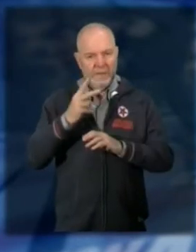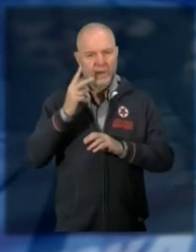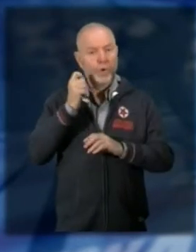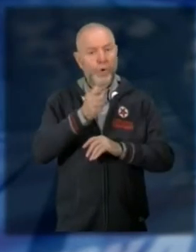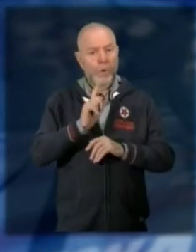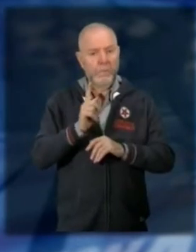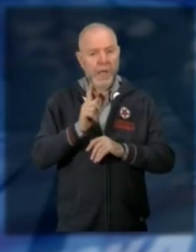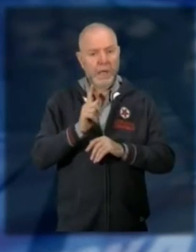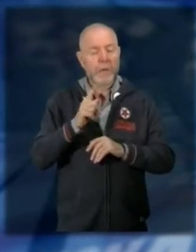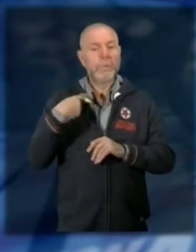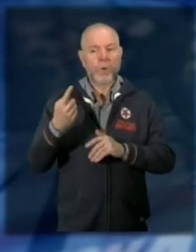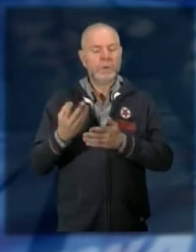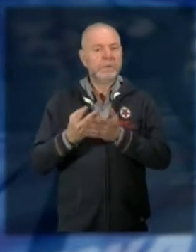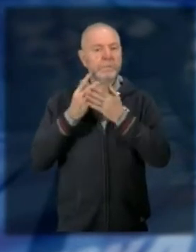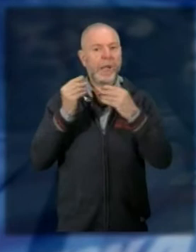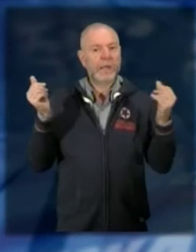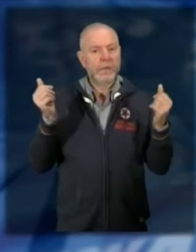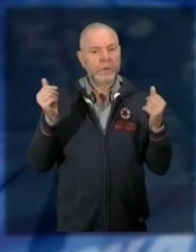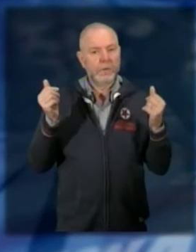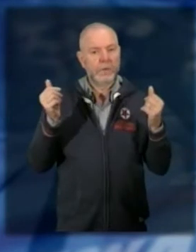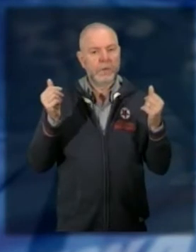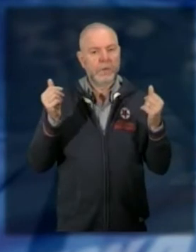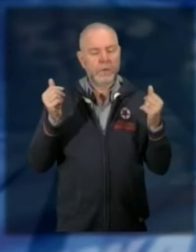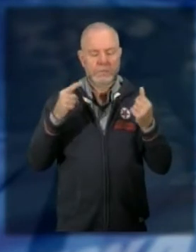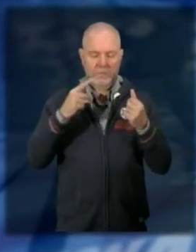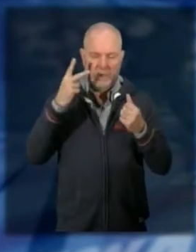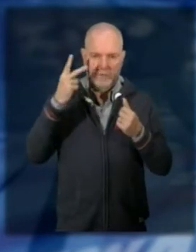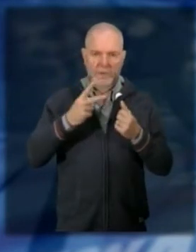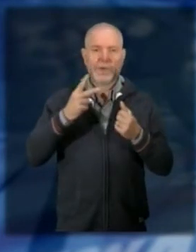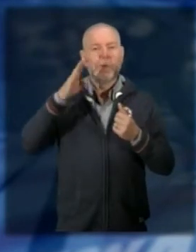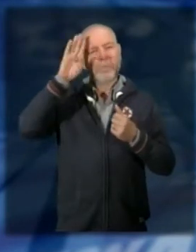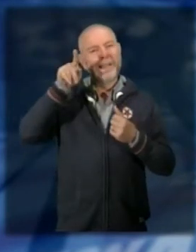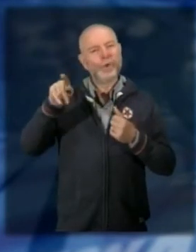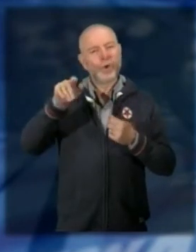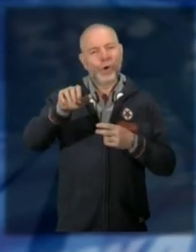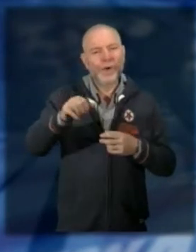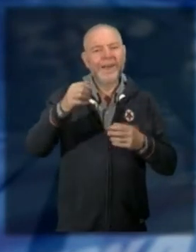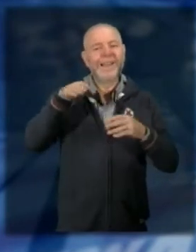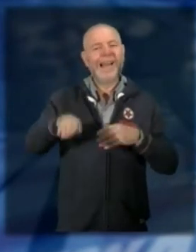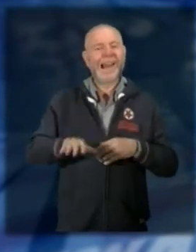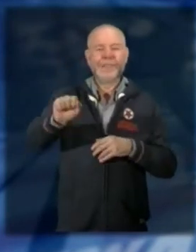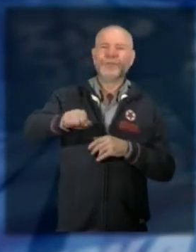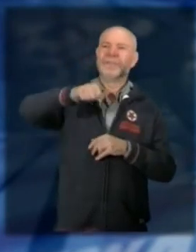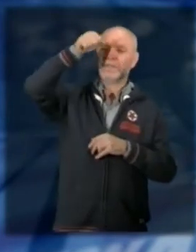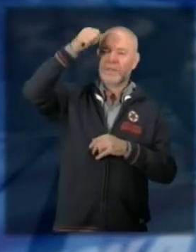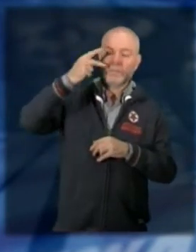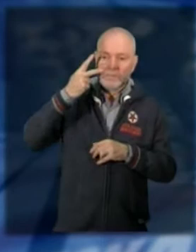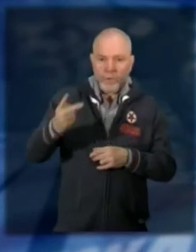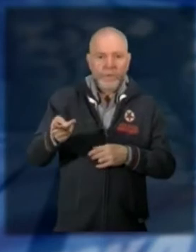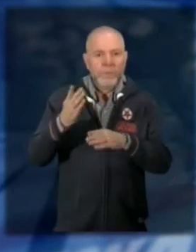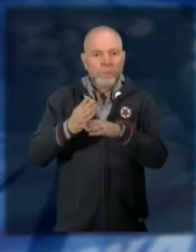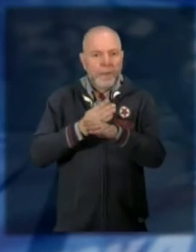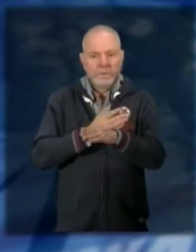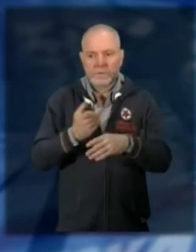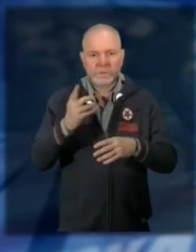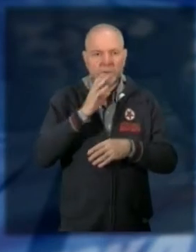mesi ha fatto perdere le proprie tracce fatta l'ingiunzione, quando il proprietario del box è tornato in possesso del locale ha scoperto quanto c'era